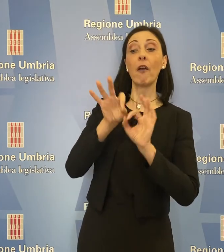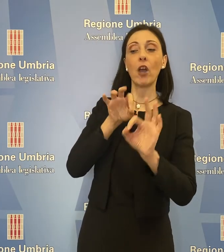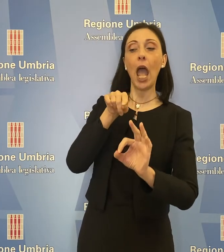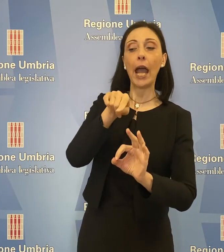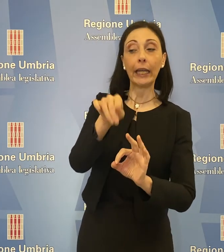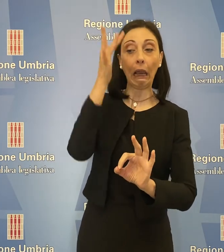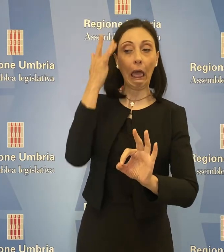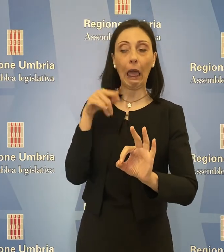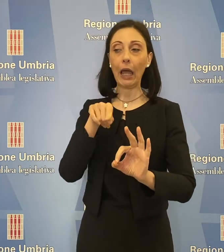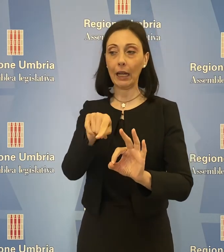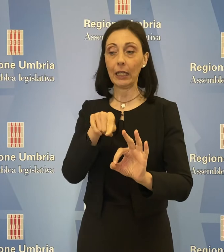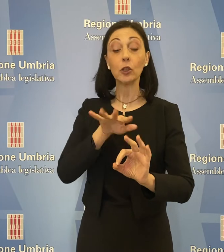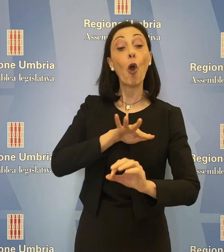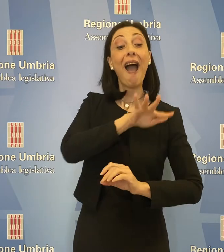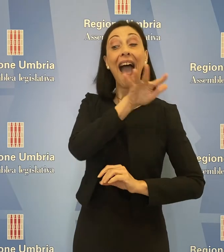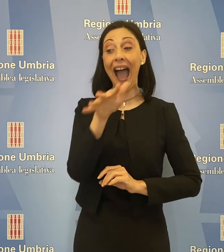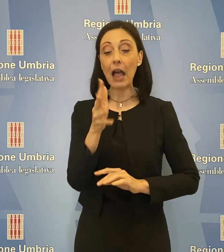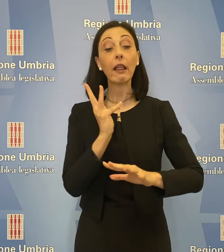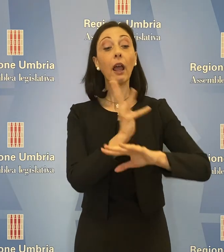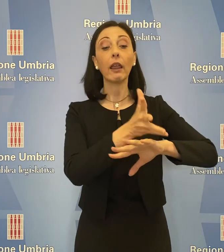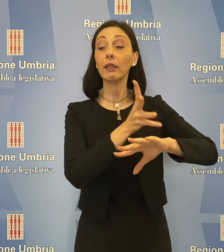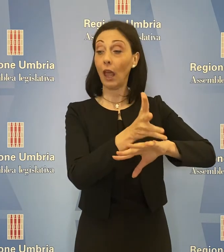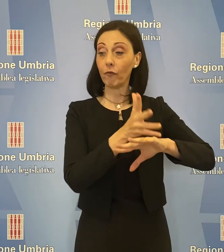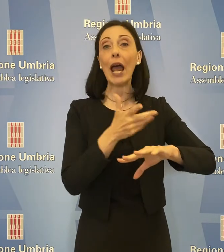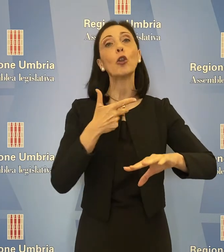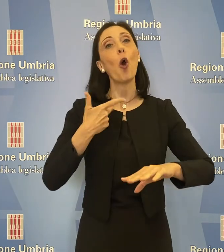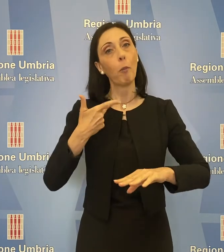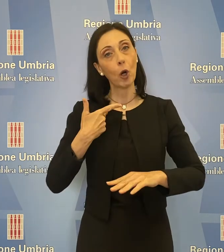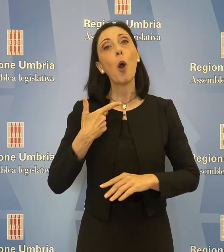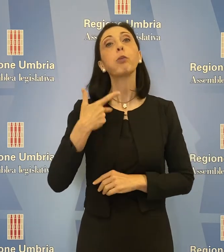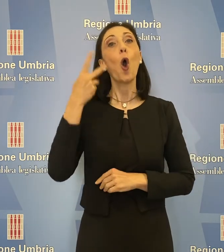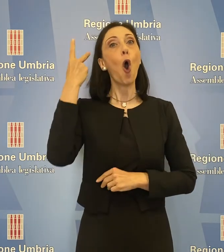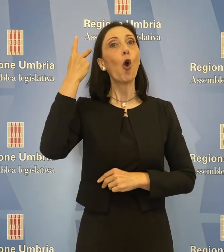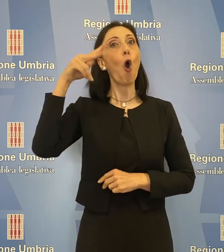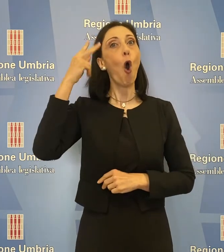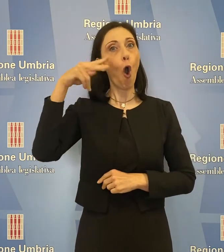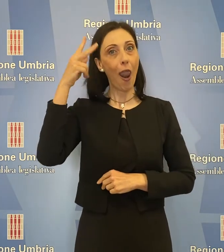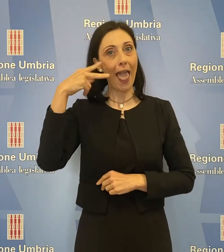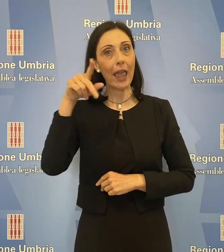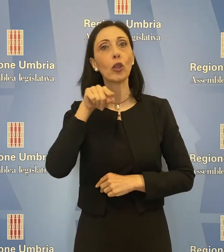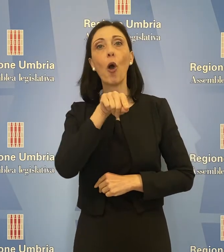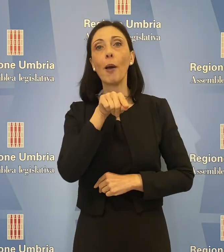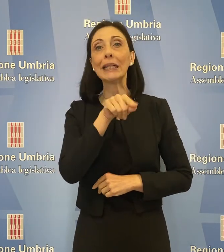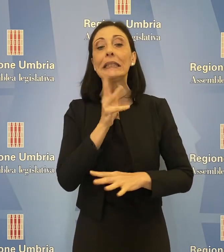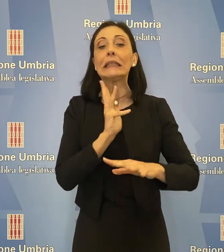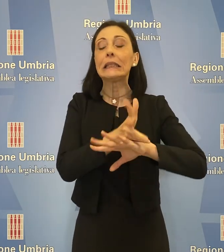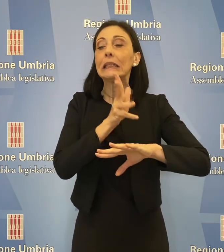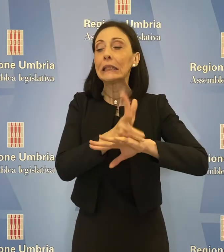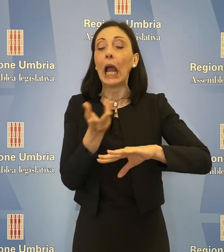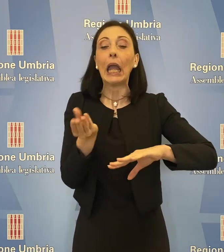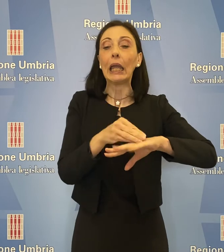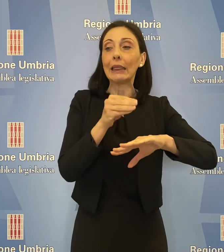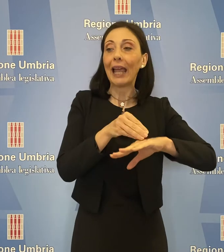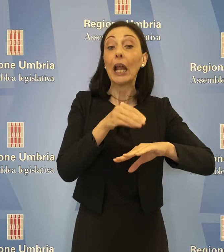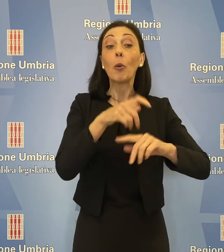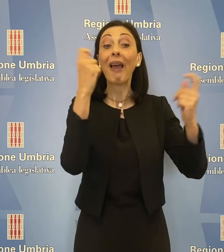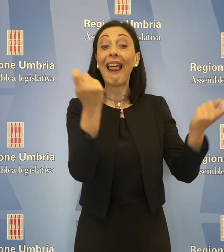intervento, ha aggiunto l'assessore Ecoletto, è quella del progetto Azioni di prossimità integrate, rivolte ad eventi e contesti in cui si